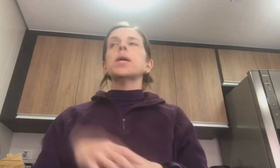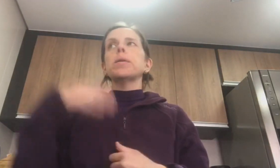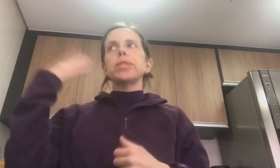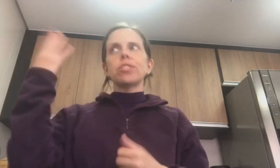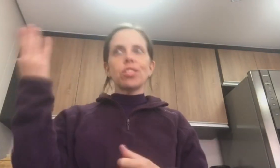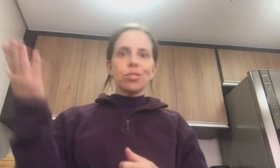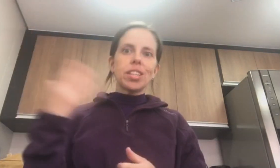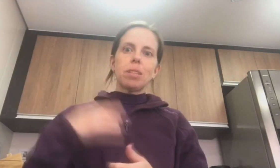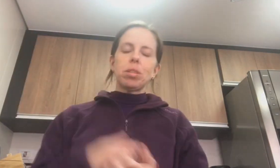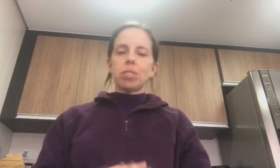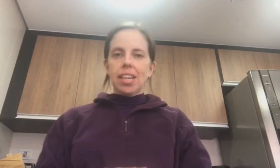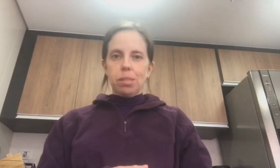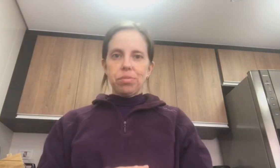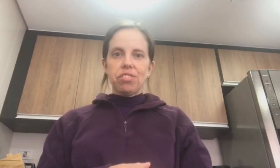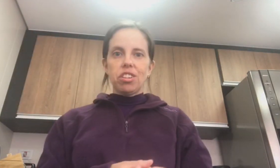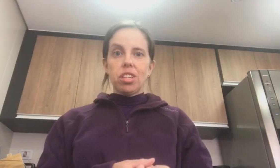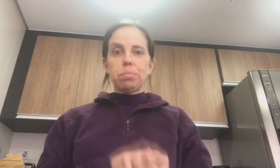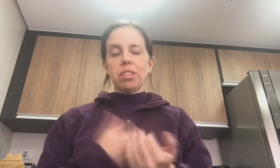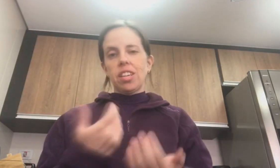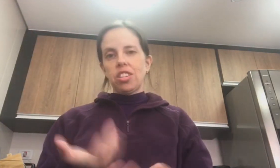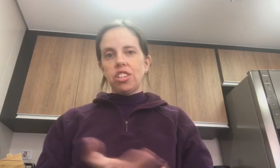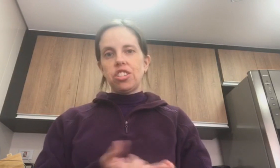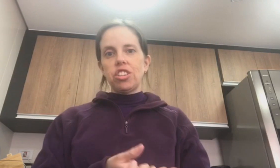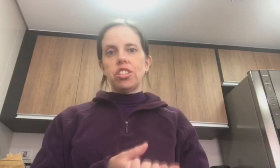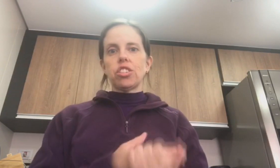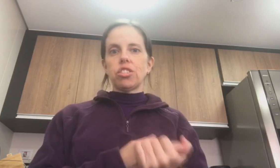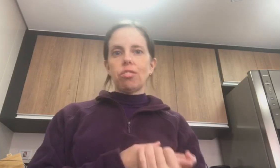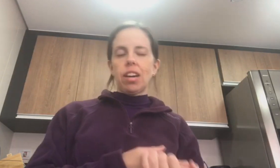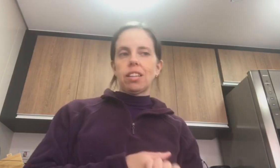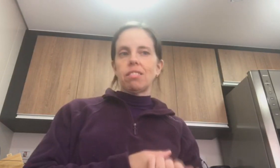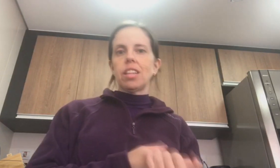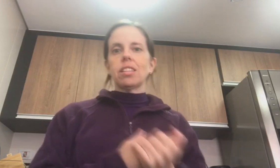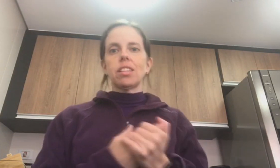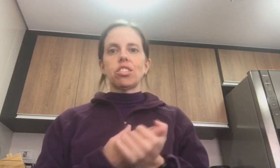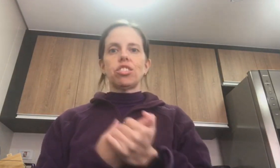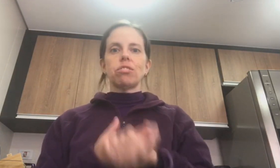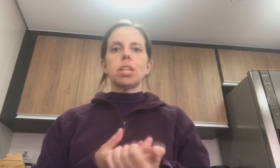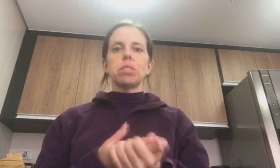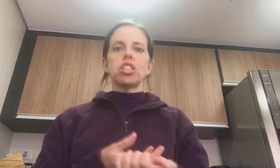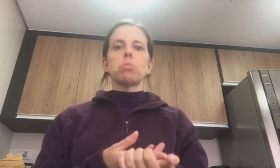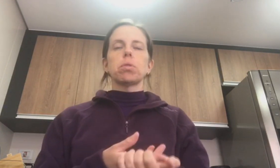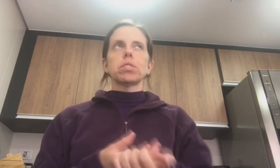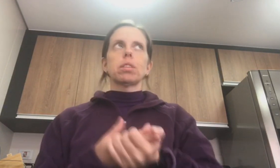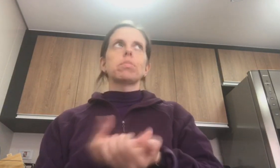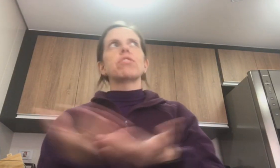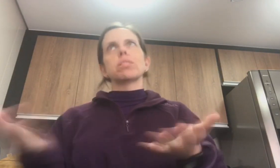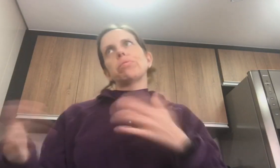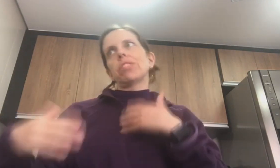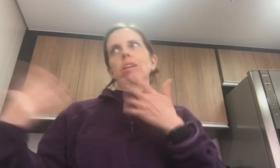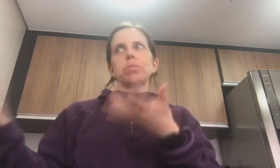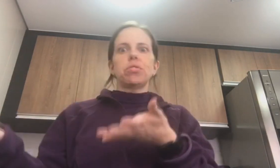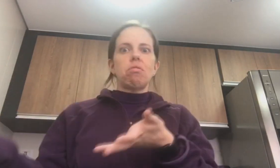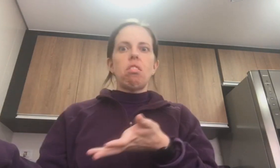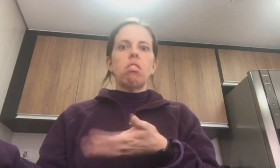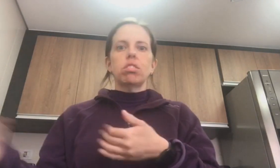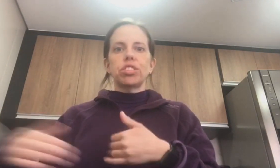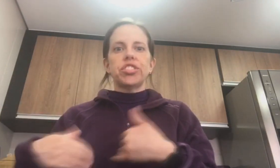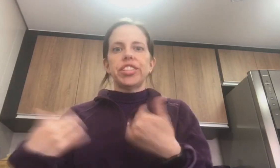Por isso, nós nunca terminamos a casa por fora. Porque a gente já tinha colocado a venda. Então, gente não queria mexer numa coisa que talvez a pessoa não goste.